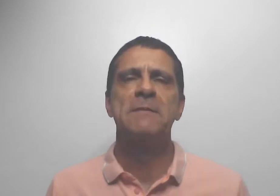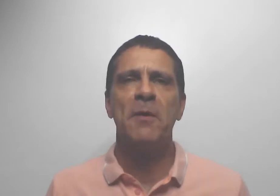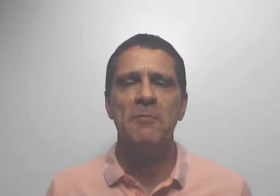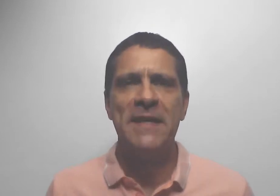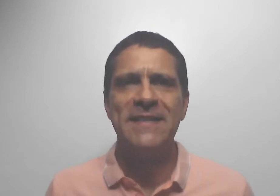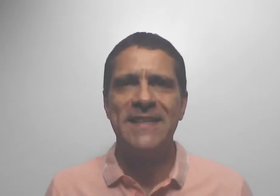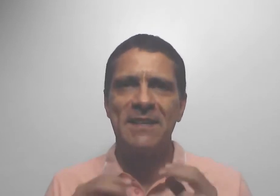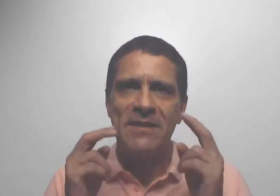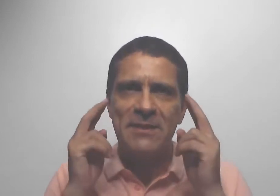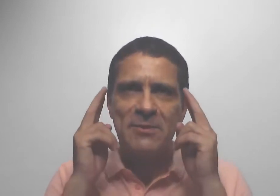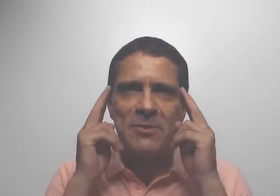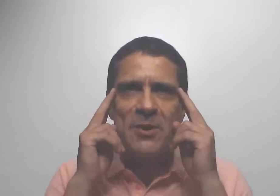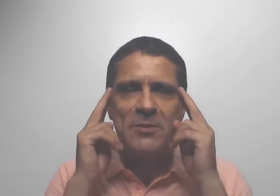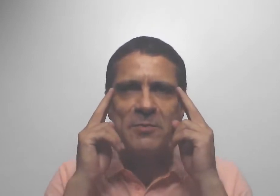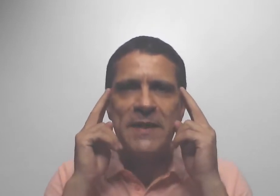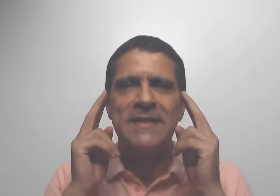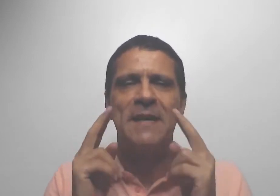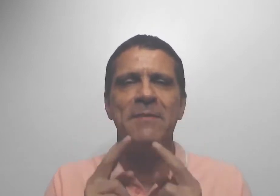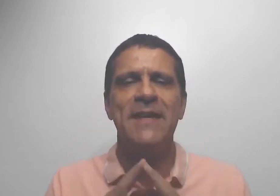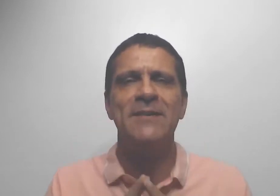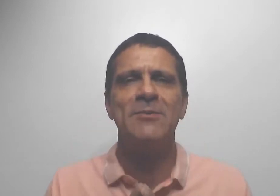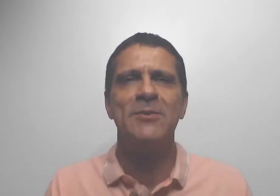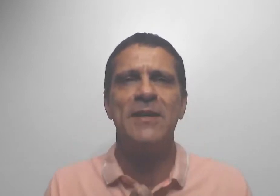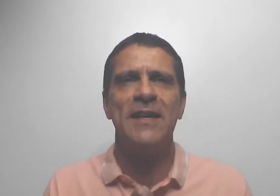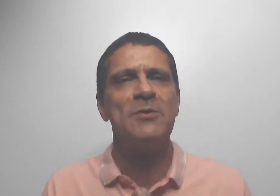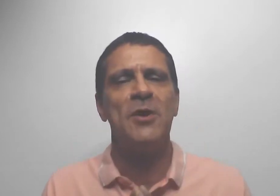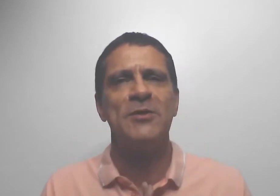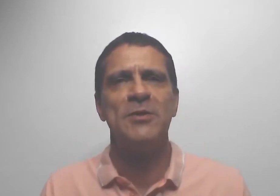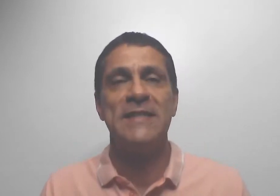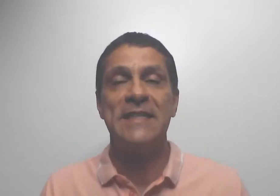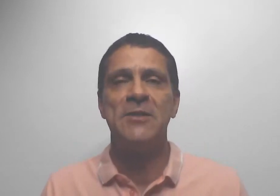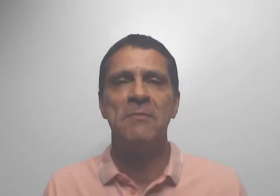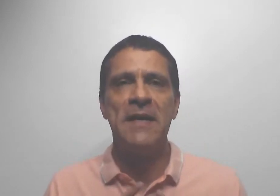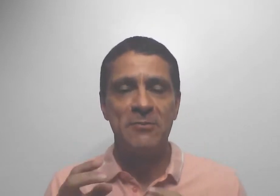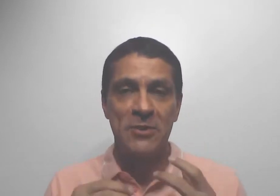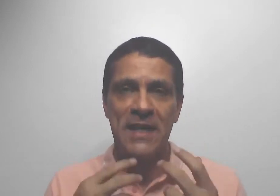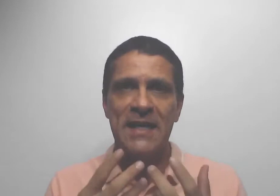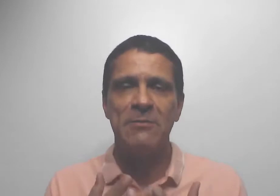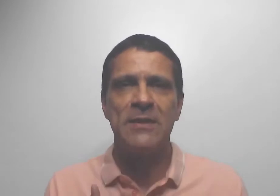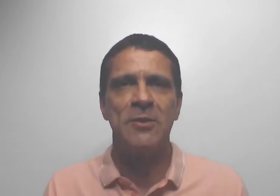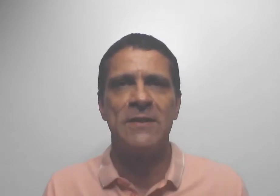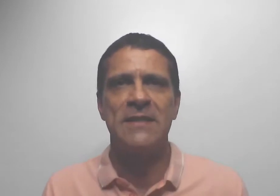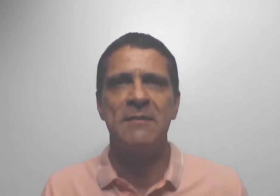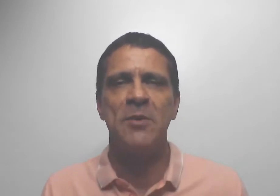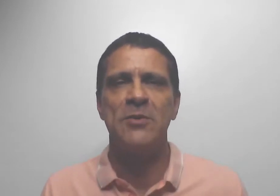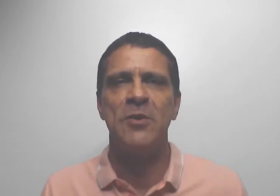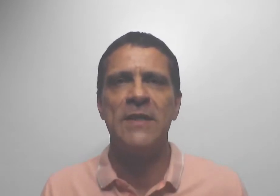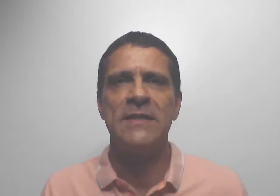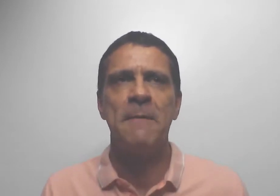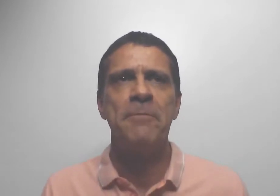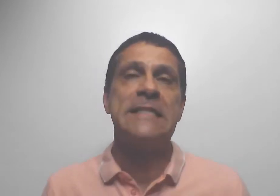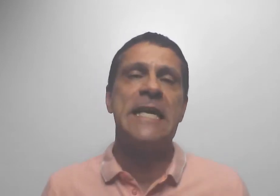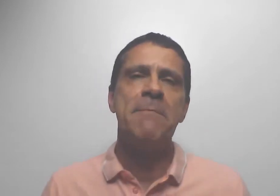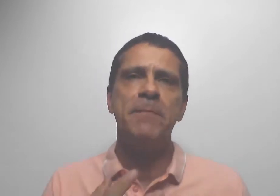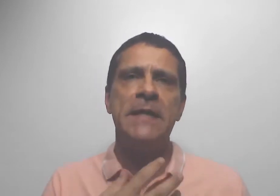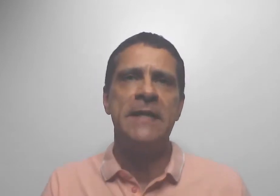principalmente através dos nossos pensamentos, dos nossos sentimentos, gerando as nossas emoções. Sempre